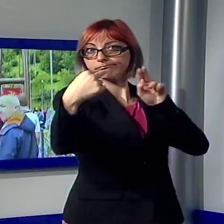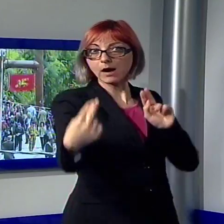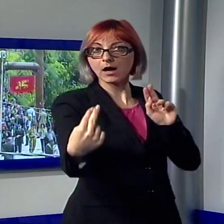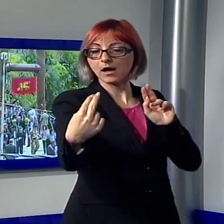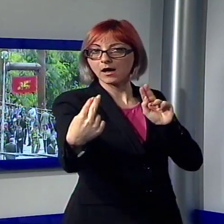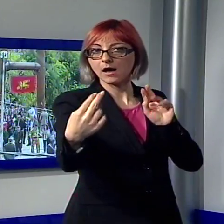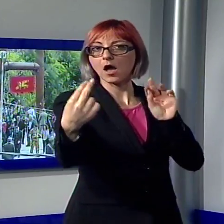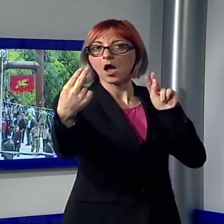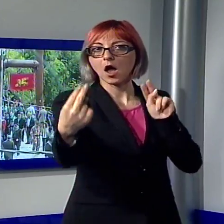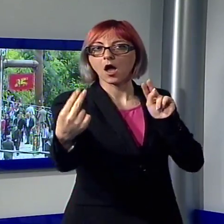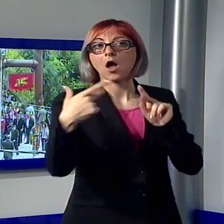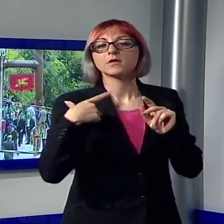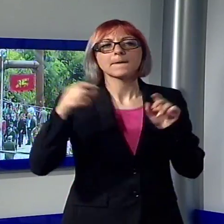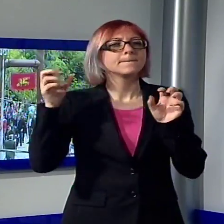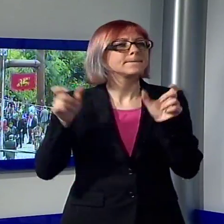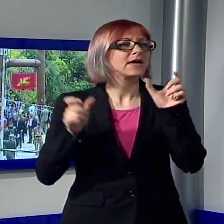migliaia e migliaia di persone e sono veramente soddisfatte.